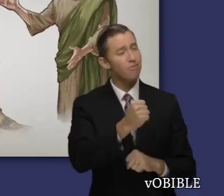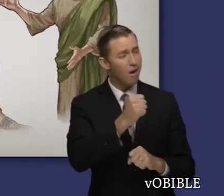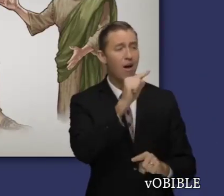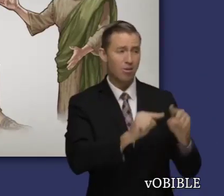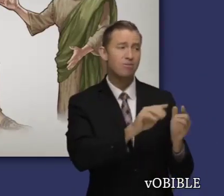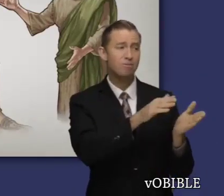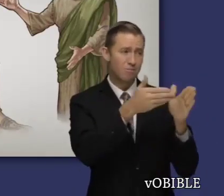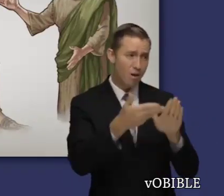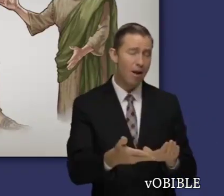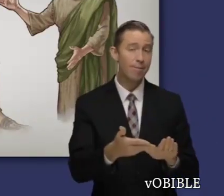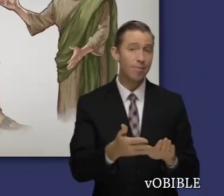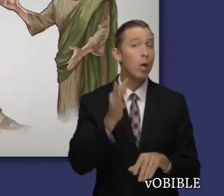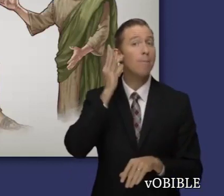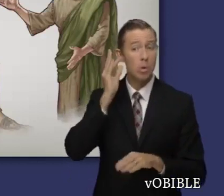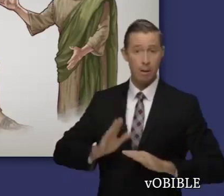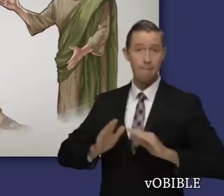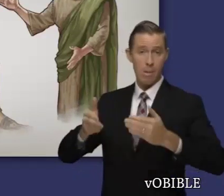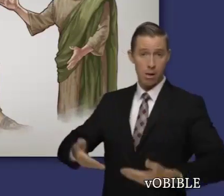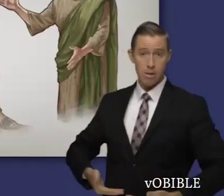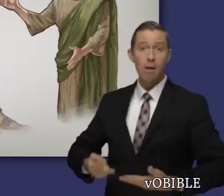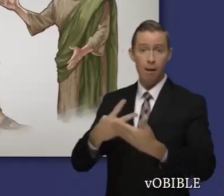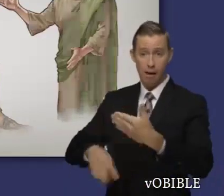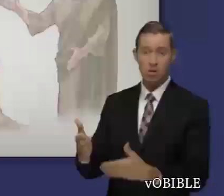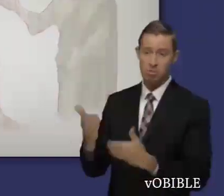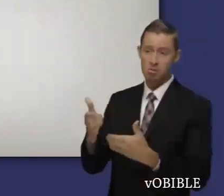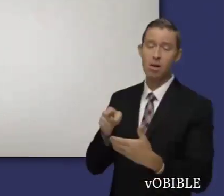y que el bebé que acaba de tener con Batseba morirá.